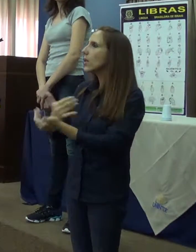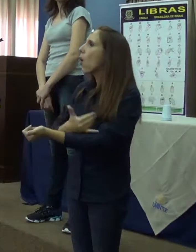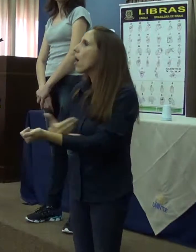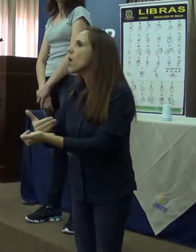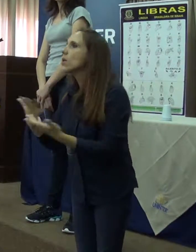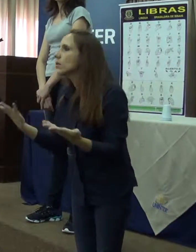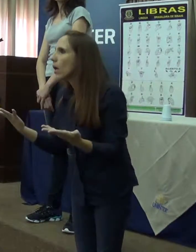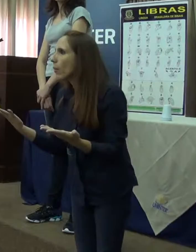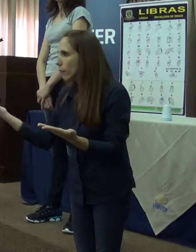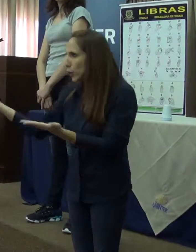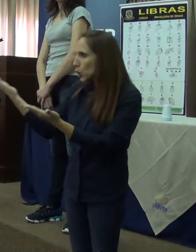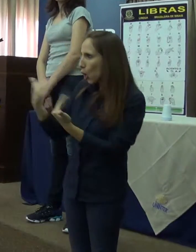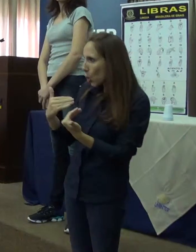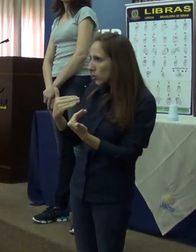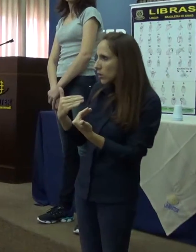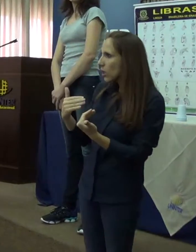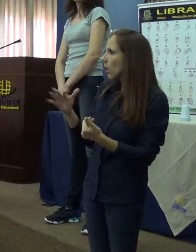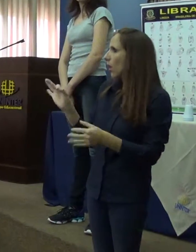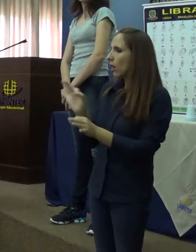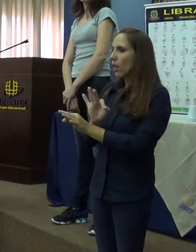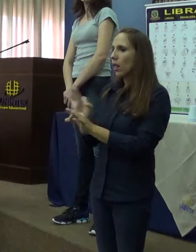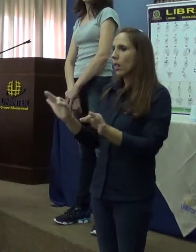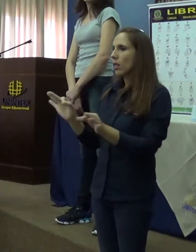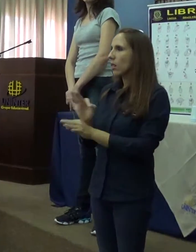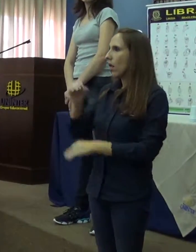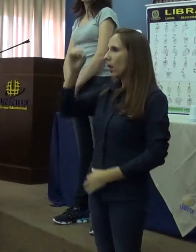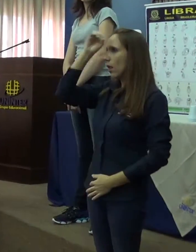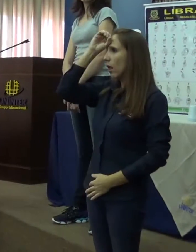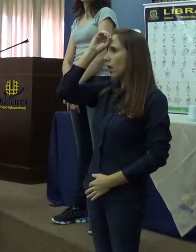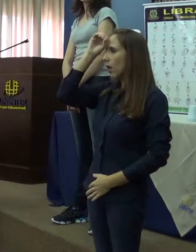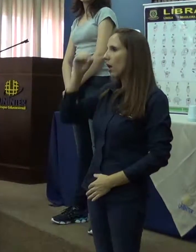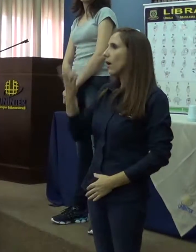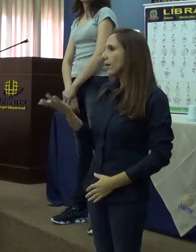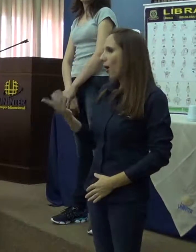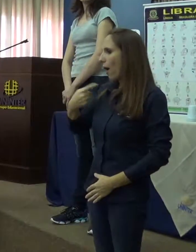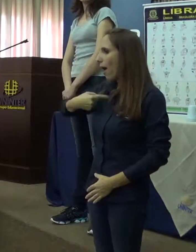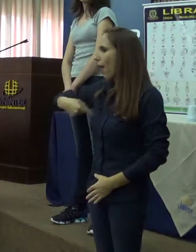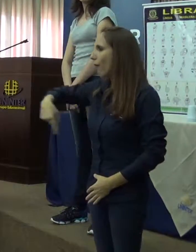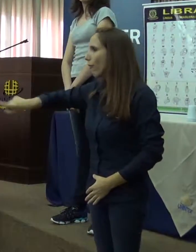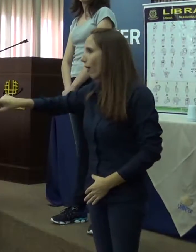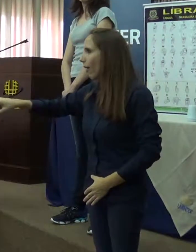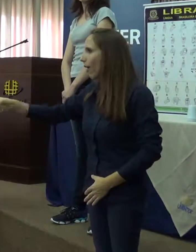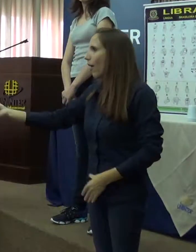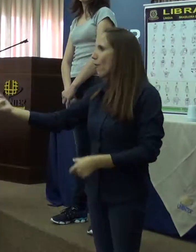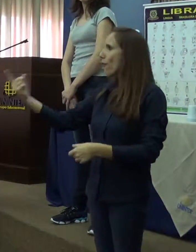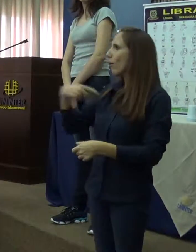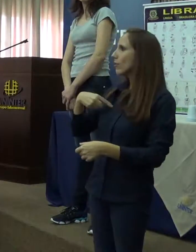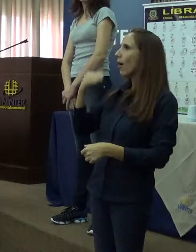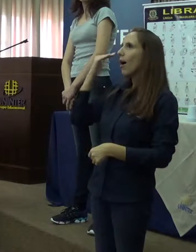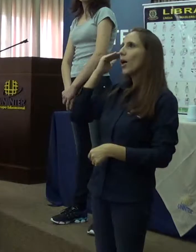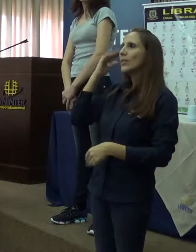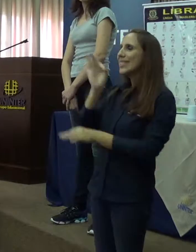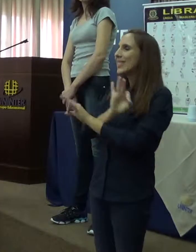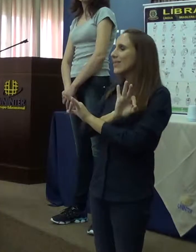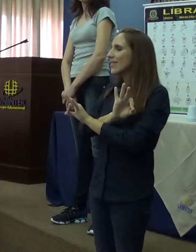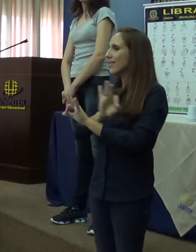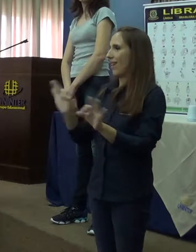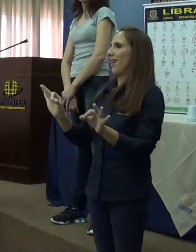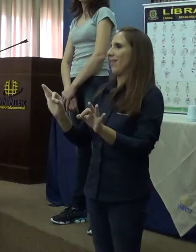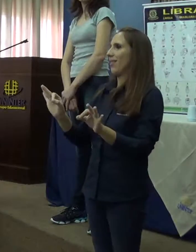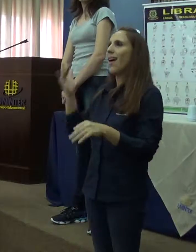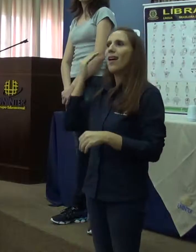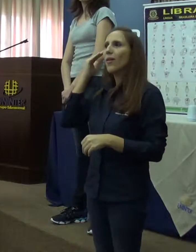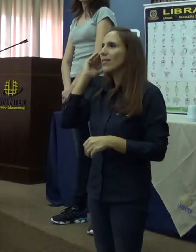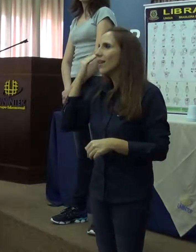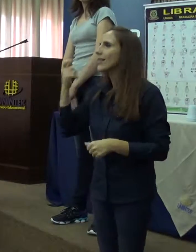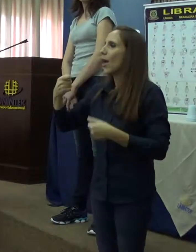entendi nada. Ela foi e voltou sempre, como se ela estivesse indo novamente para vender o conflito porque ela não entendeu nada. Ela não entendeu qual a fez o